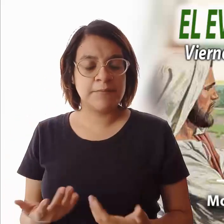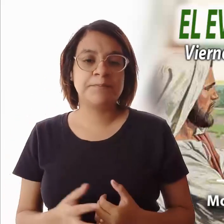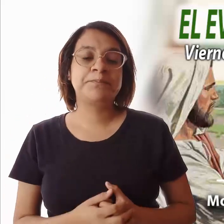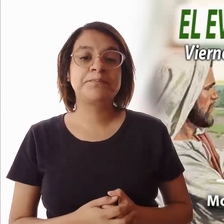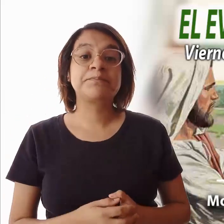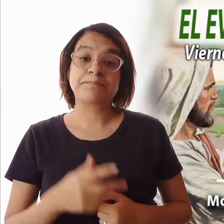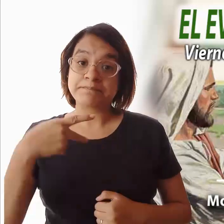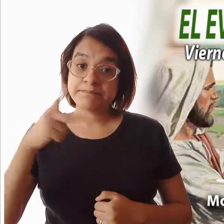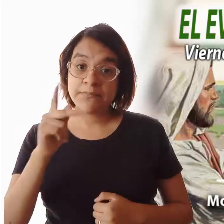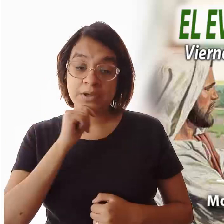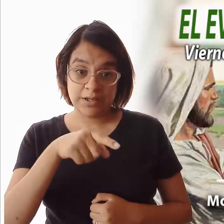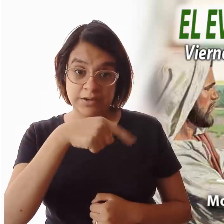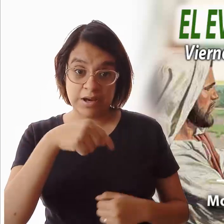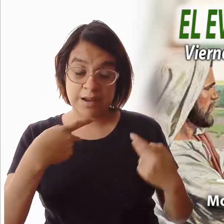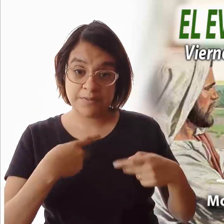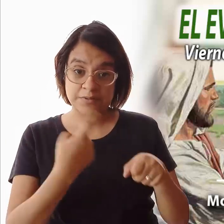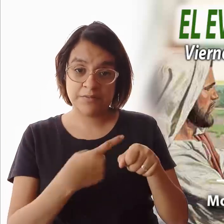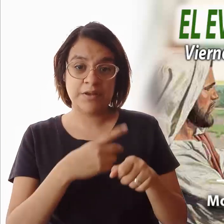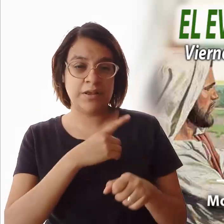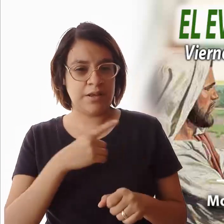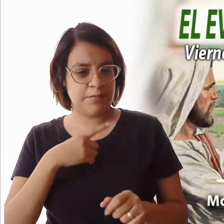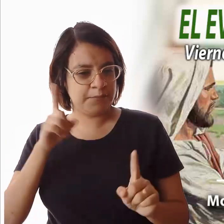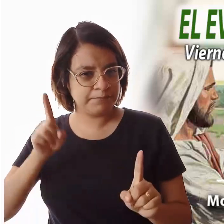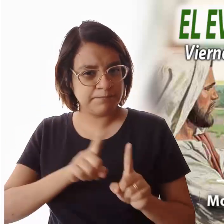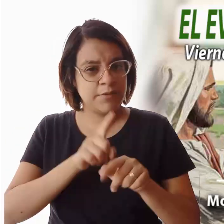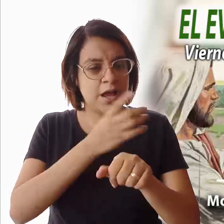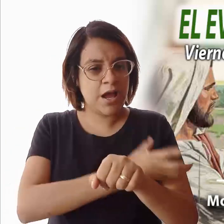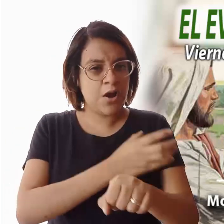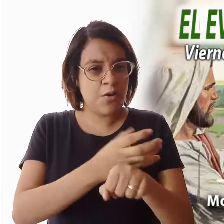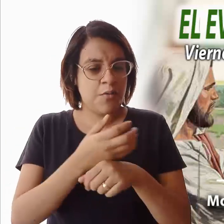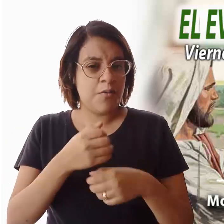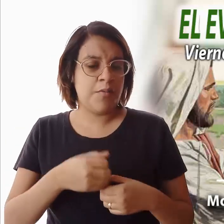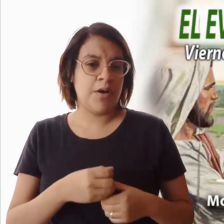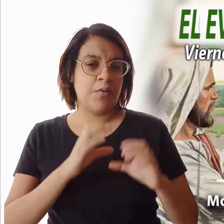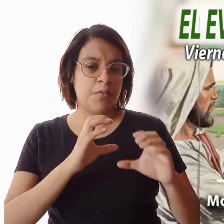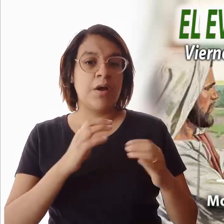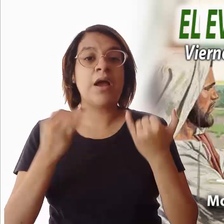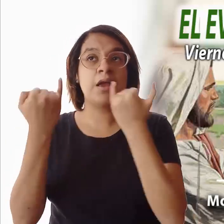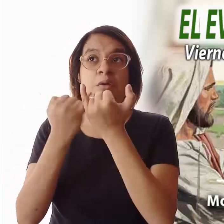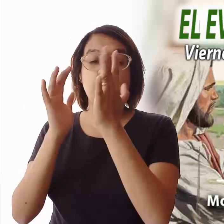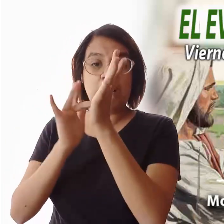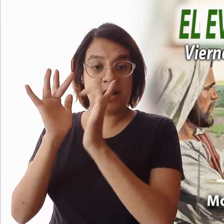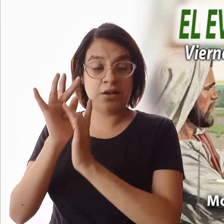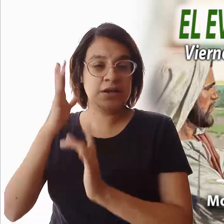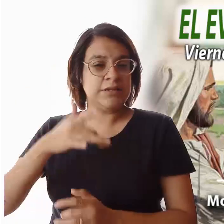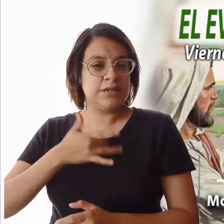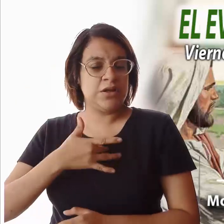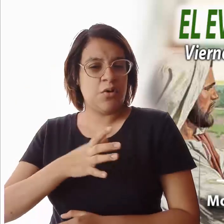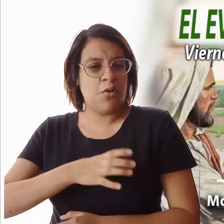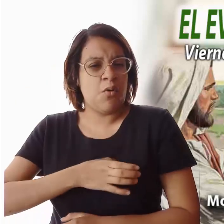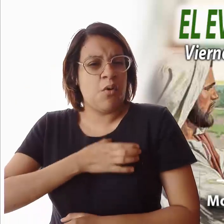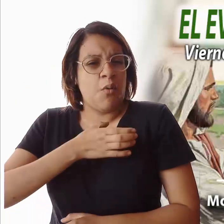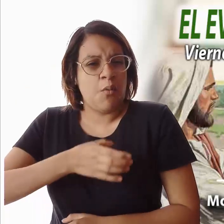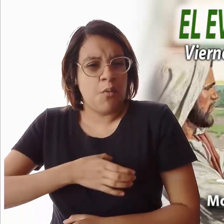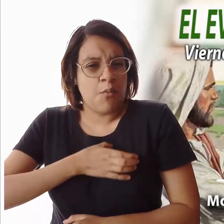está sufriendo y hacer presente a Jesús que se compadece y tiene lástima de todos los